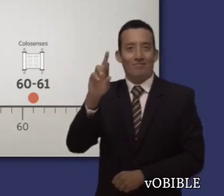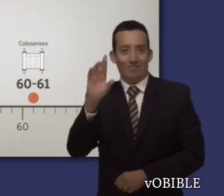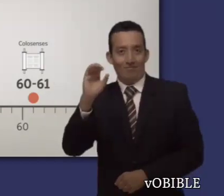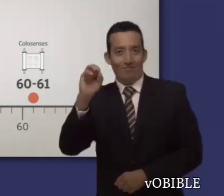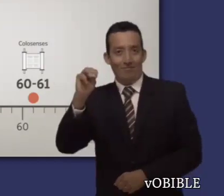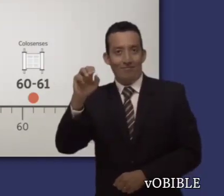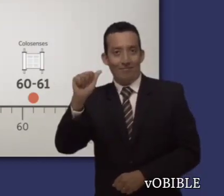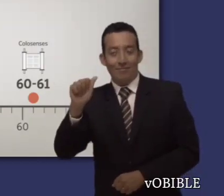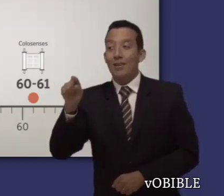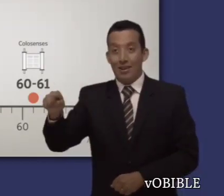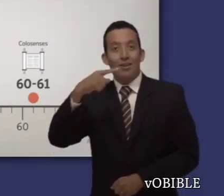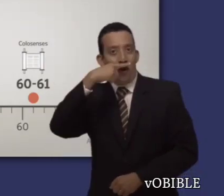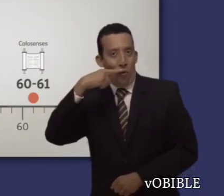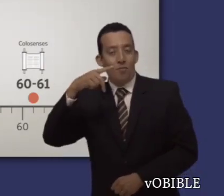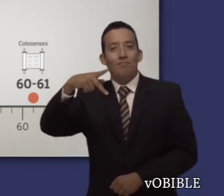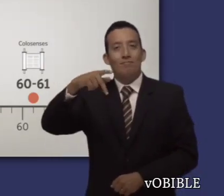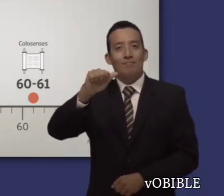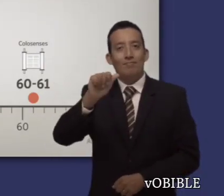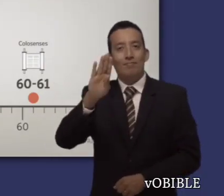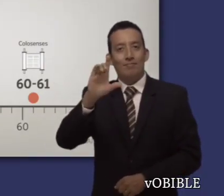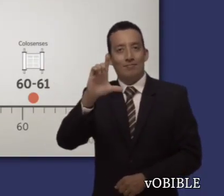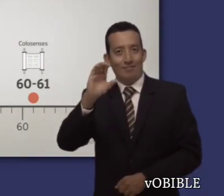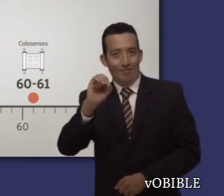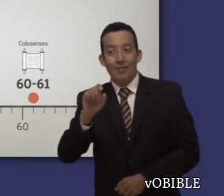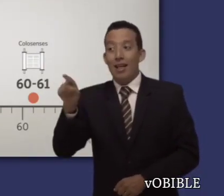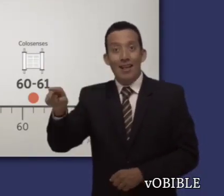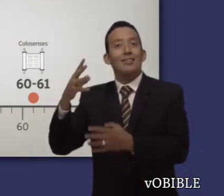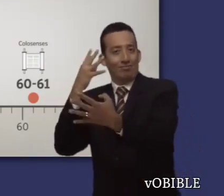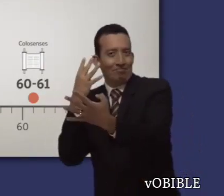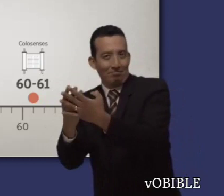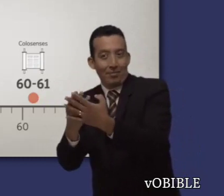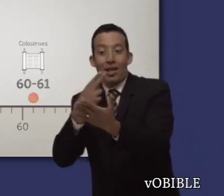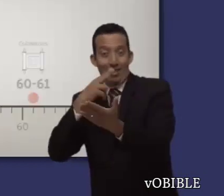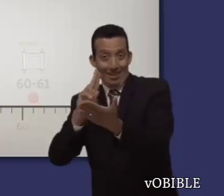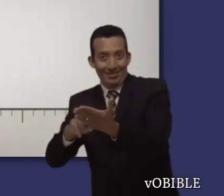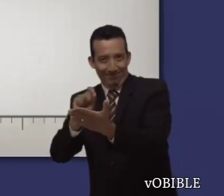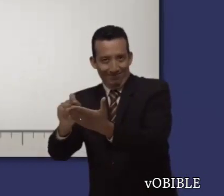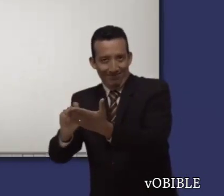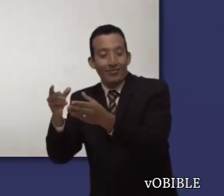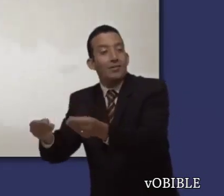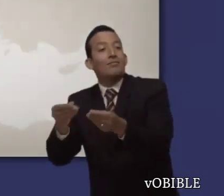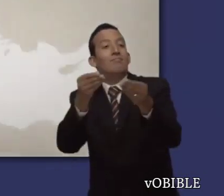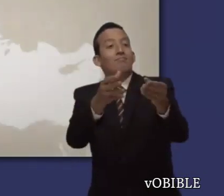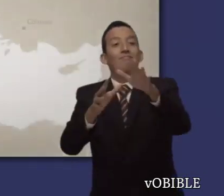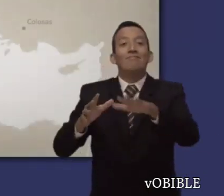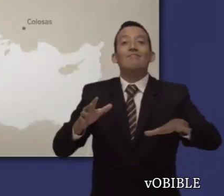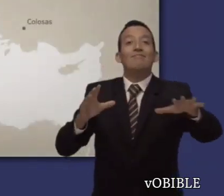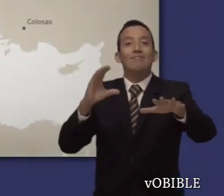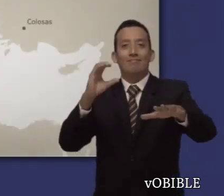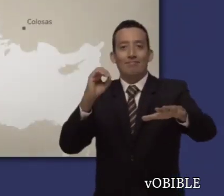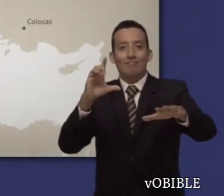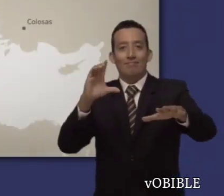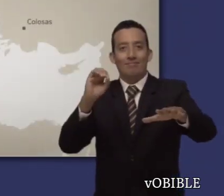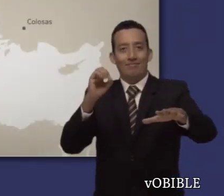Eso fue durante su primer encarcelamiento en esa ciudad, mientras estuvo en arresto domiciliario. En su carta